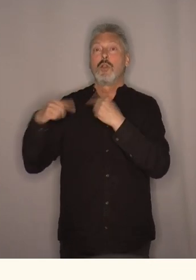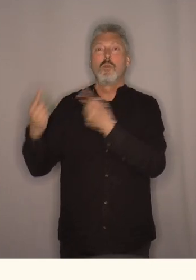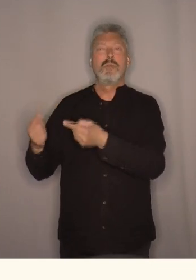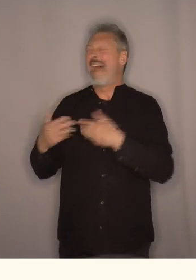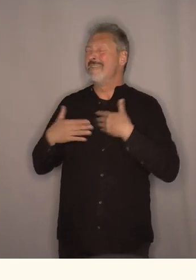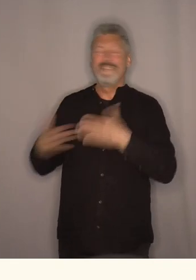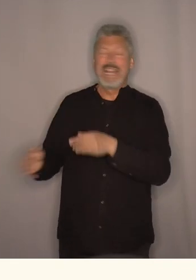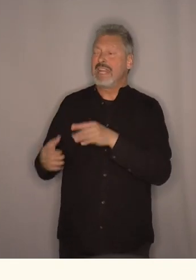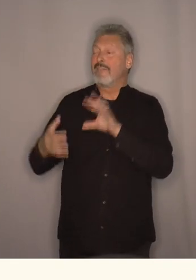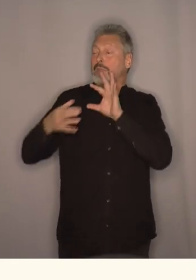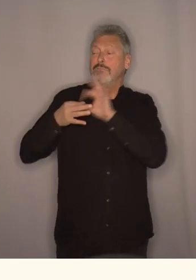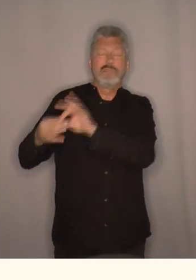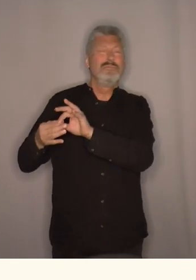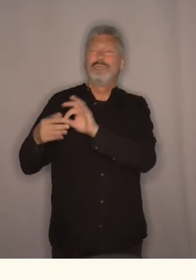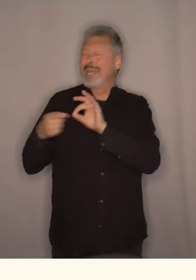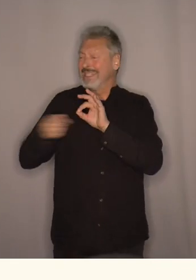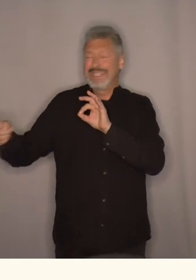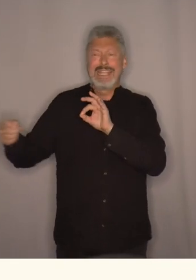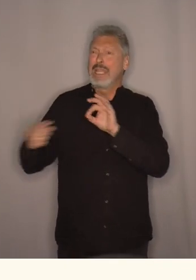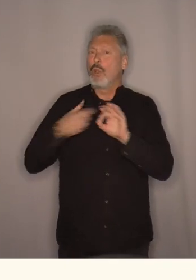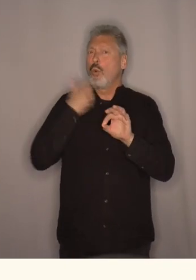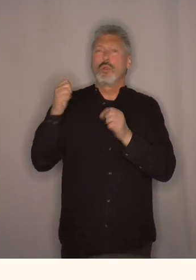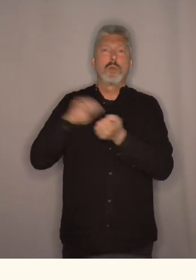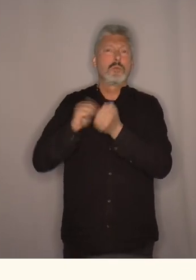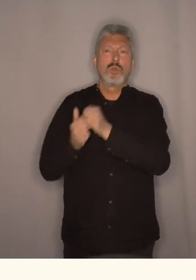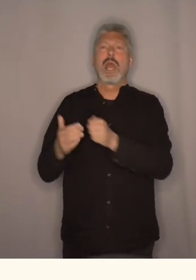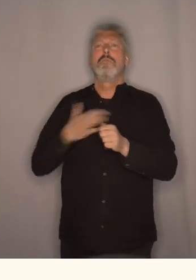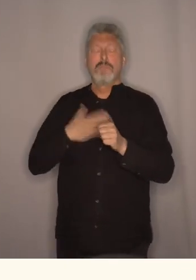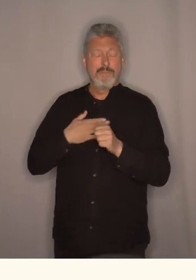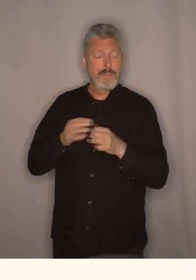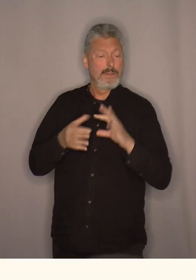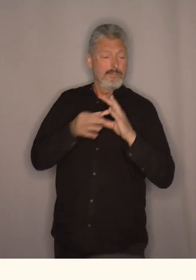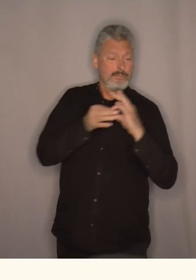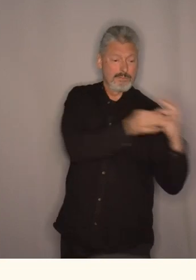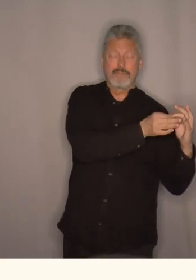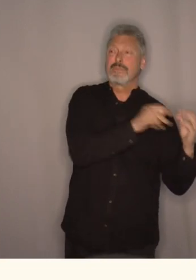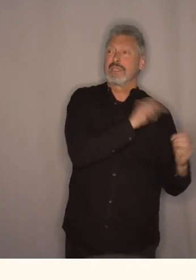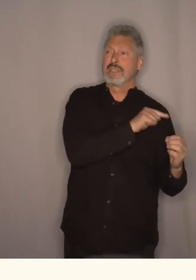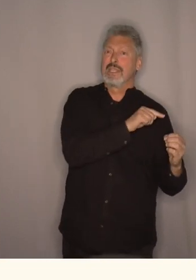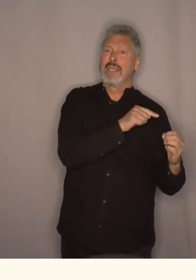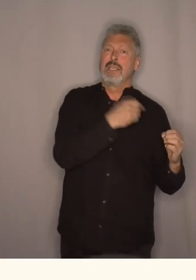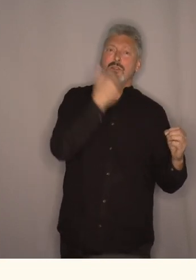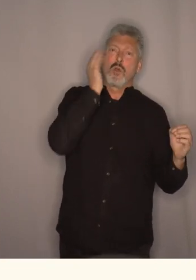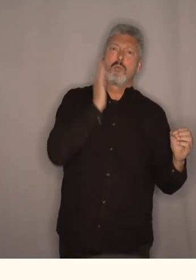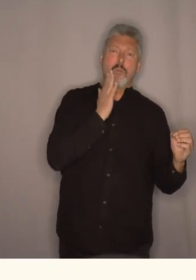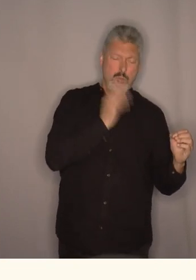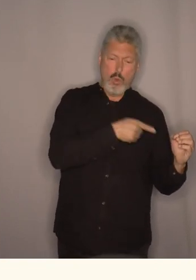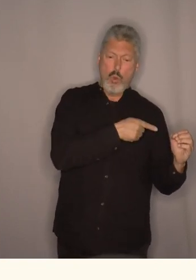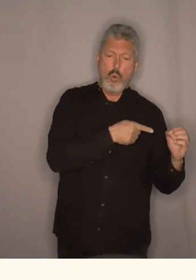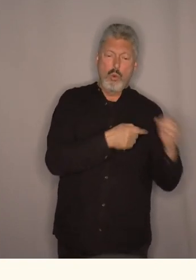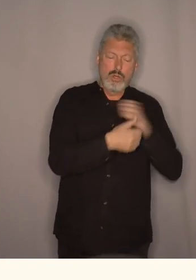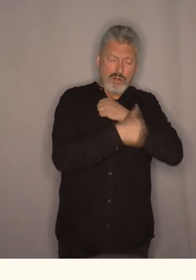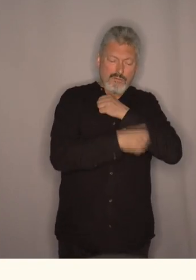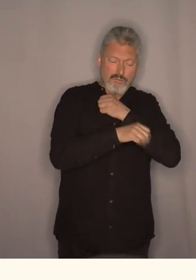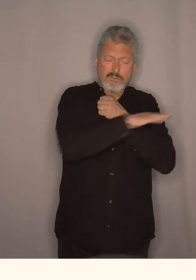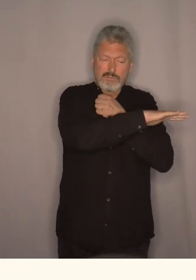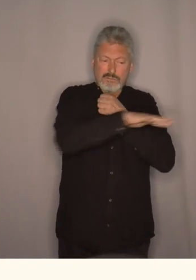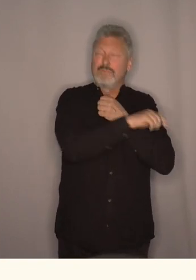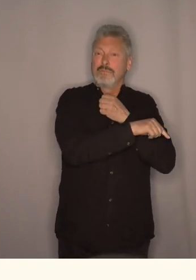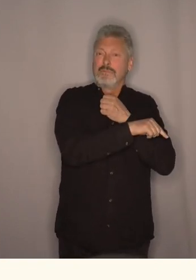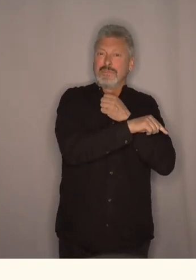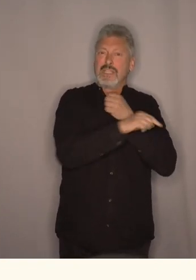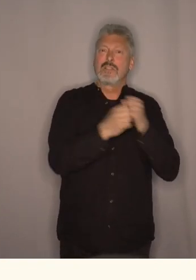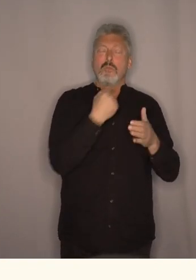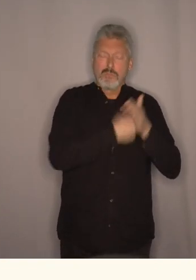vil jo ikke være på lag med disse ungdomspolitikerne. Jeg vil være på lag med de som bor i dette plankeskuret som hver dag kjemper for en bedre